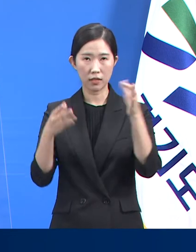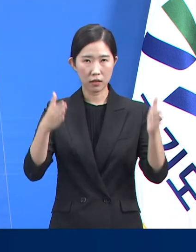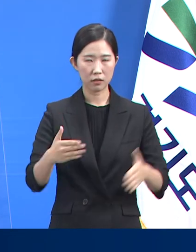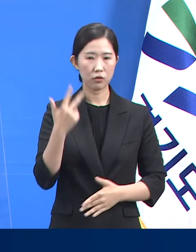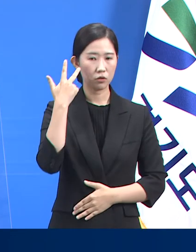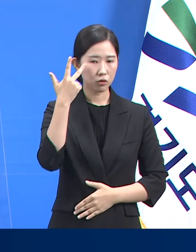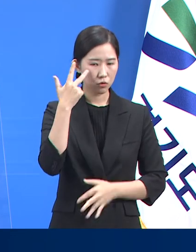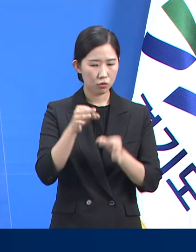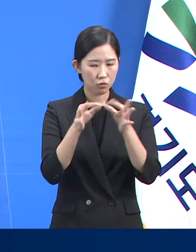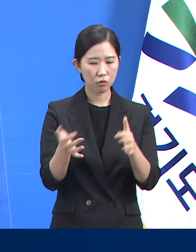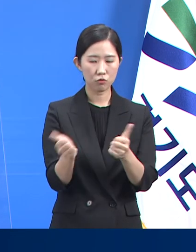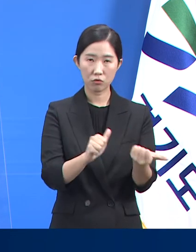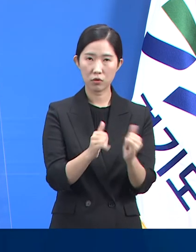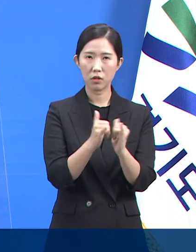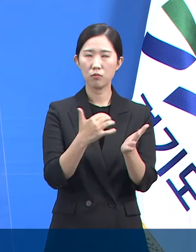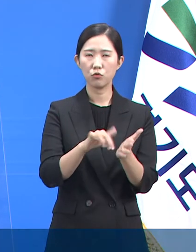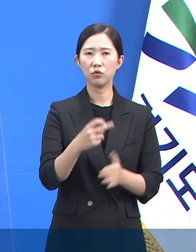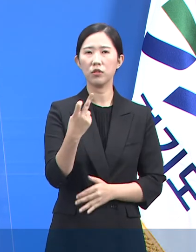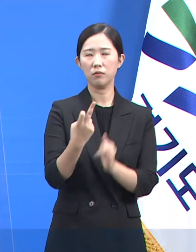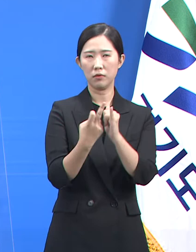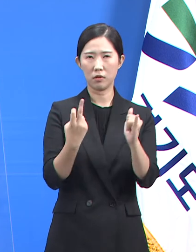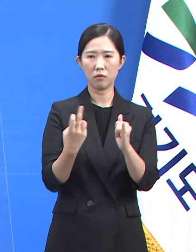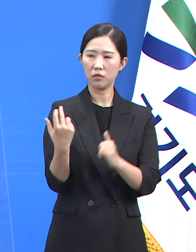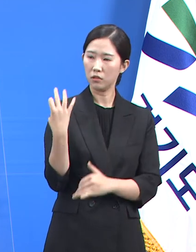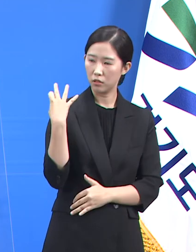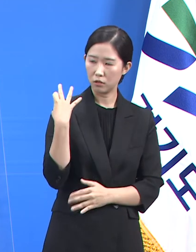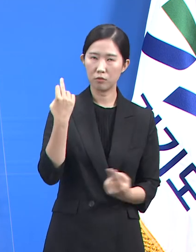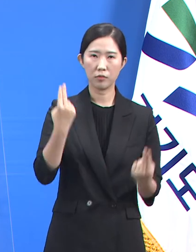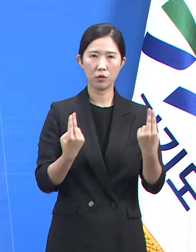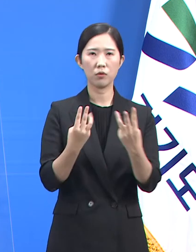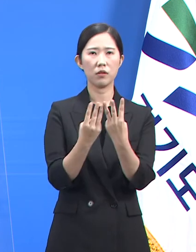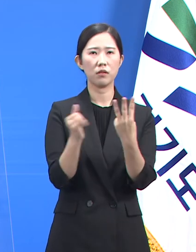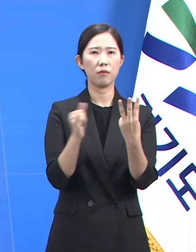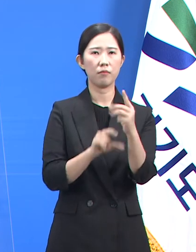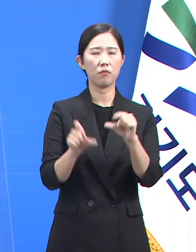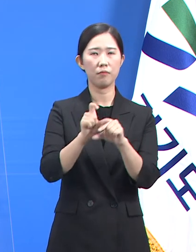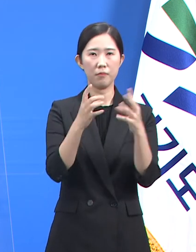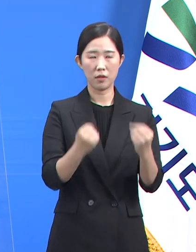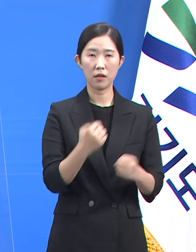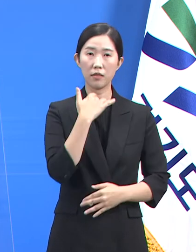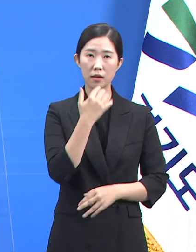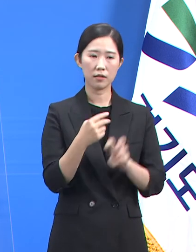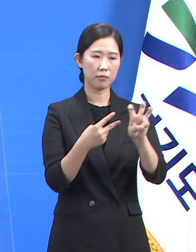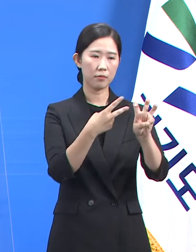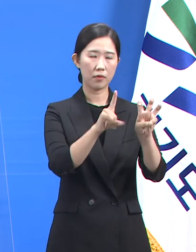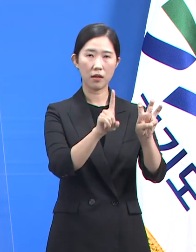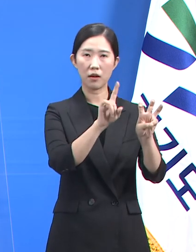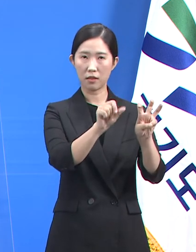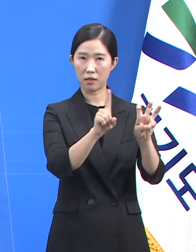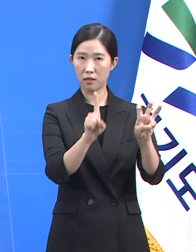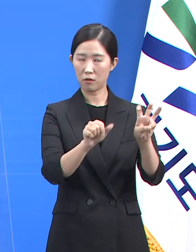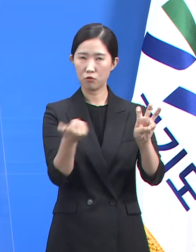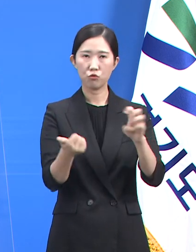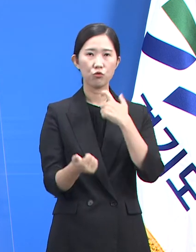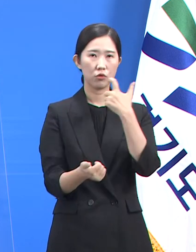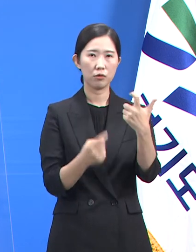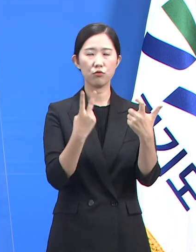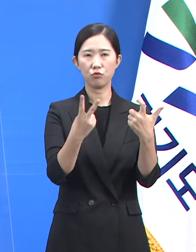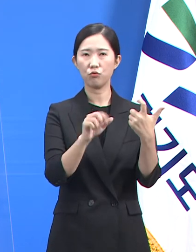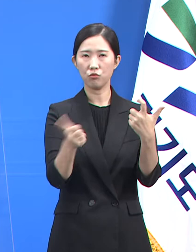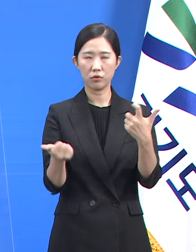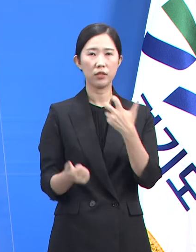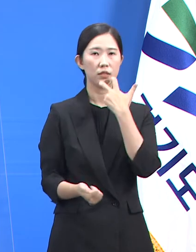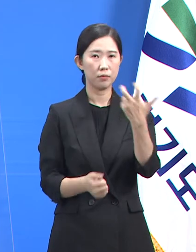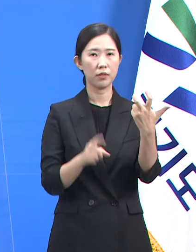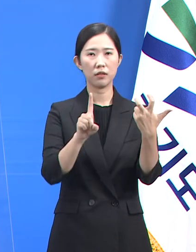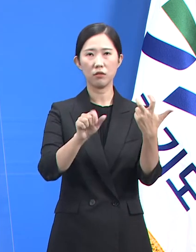전주 11명보다 3명 증가한 수치입니다. 연령별로 보면 30대 1명, 60대 2명, 70대 1명,